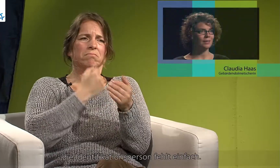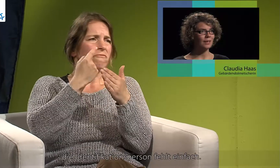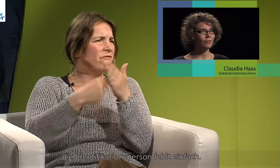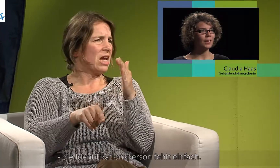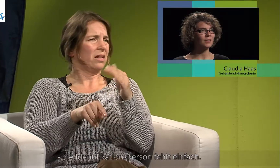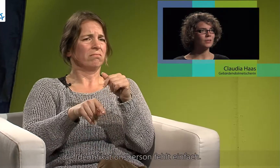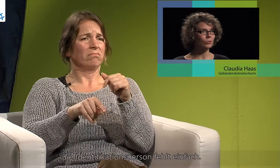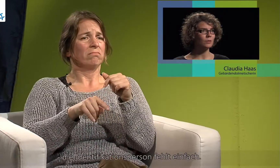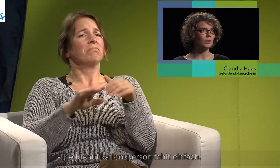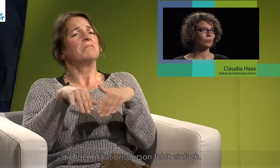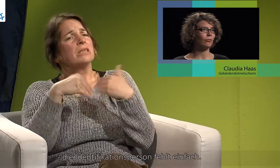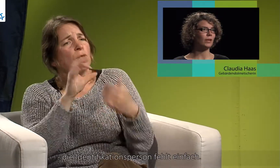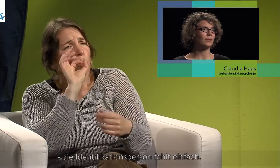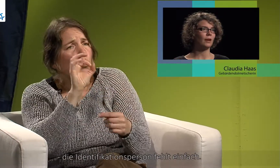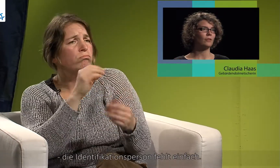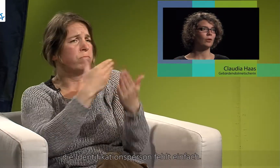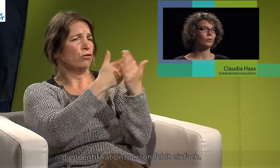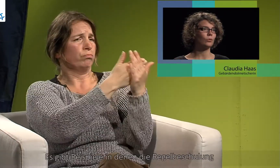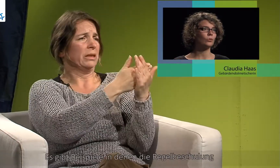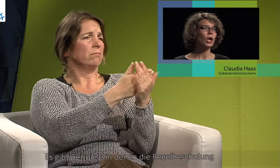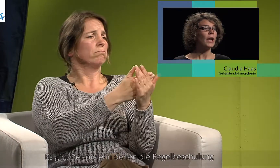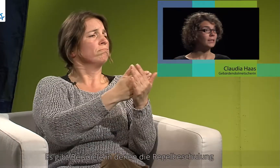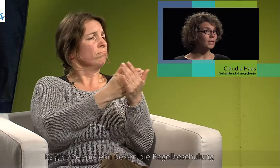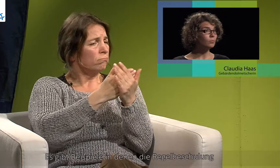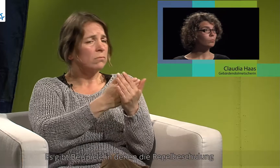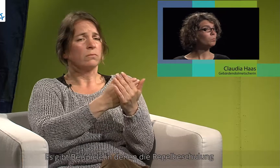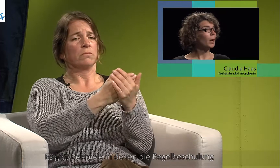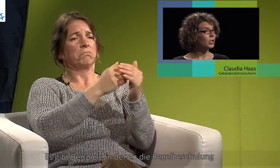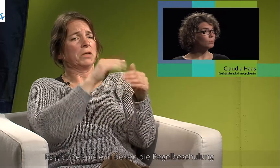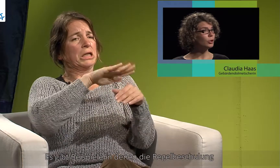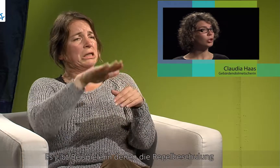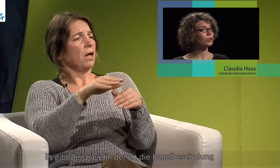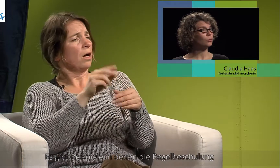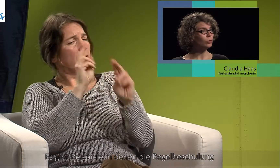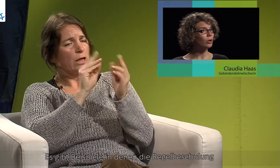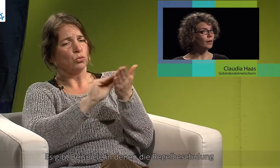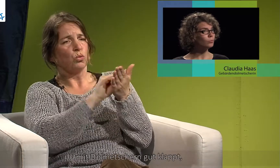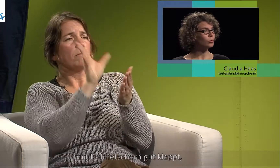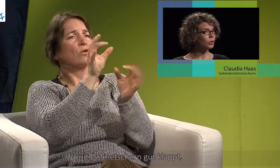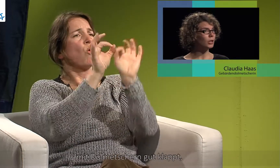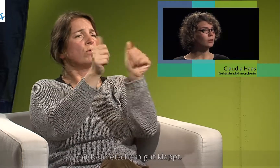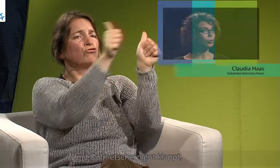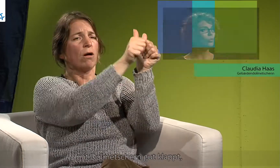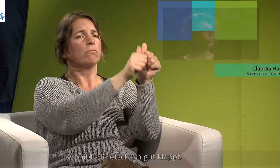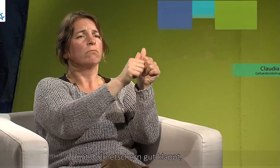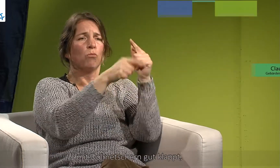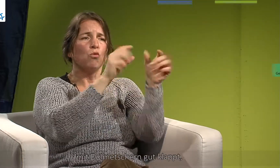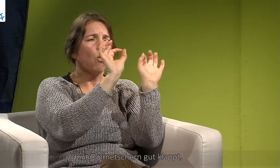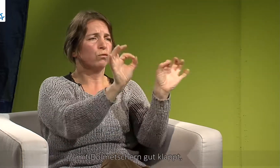Identifikationsperson fehlt einfach. Und es gibt Beispiele, in denen es gut klappt, die Regelbeschulung mit Dolmetschern.